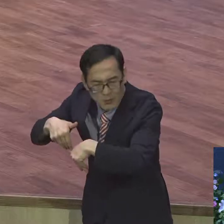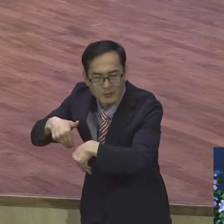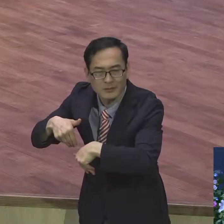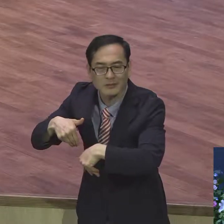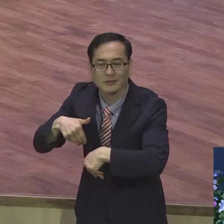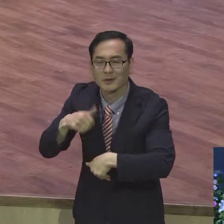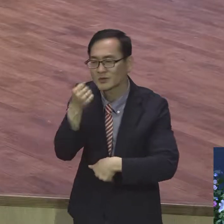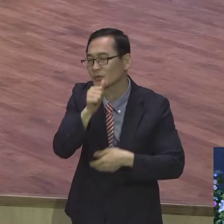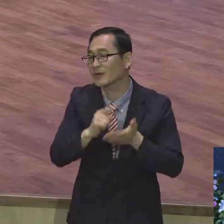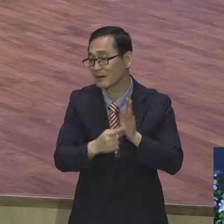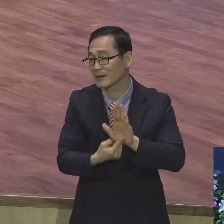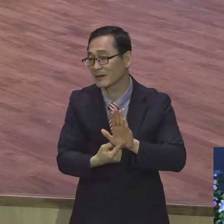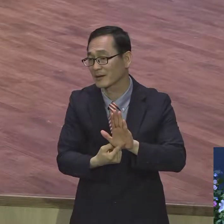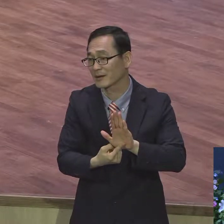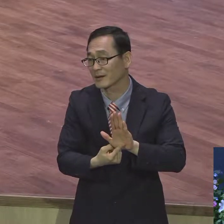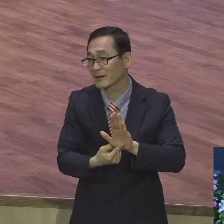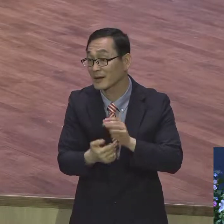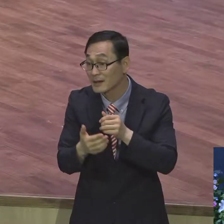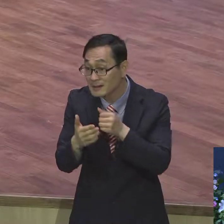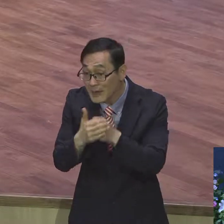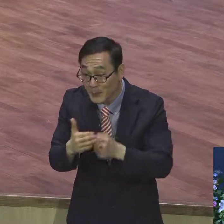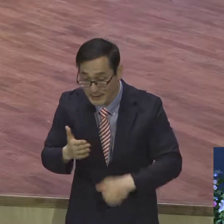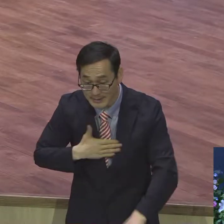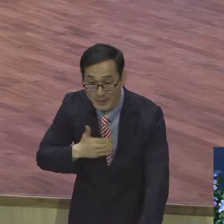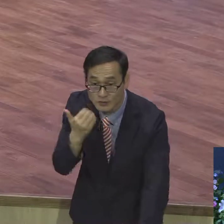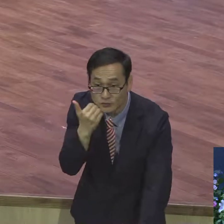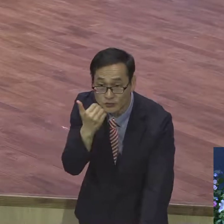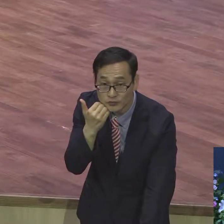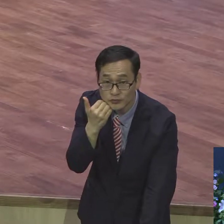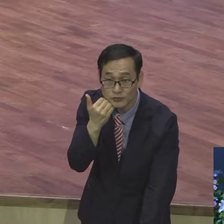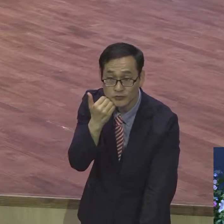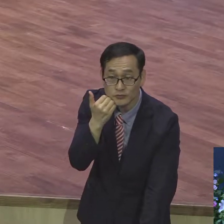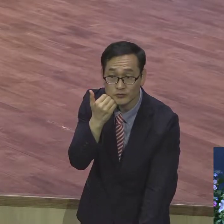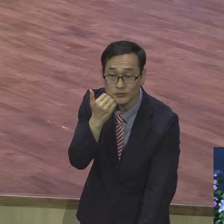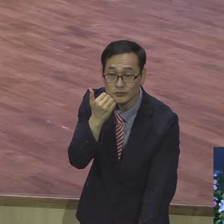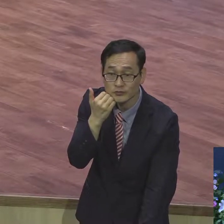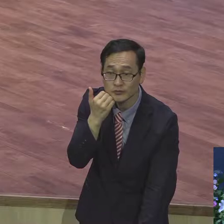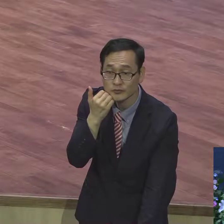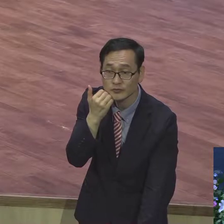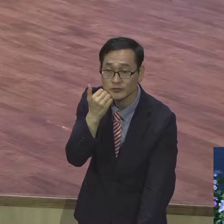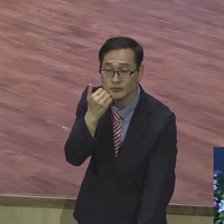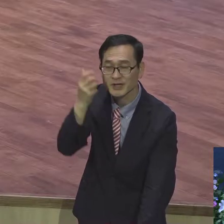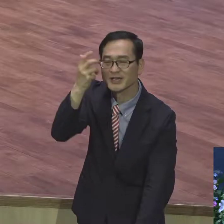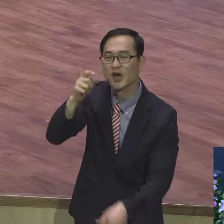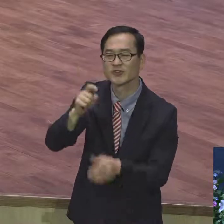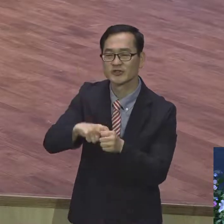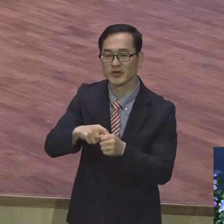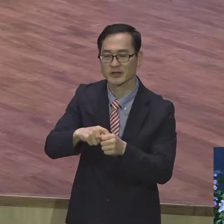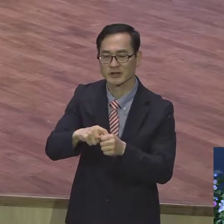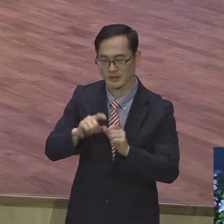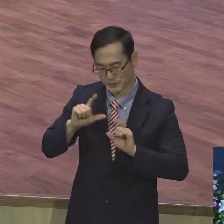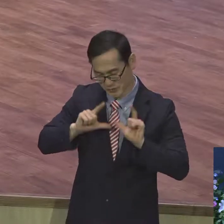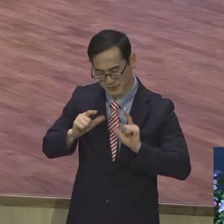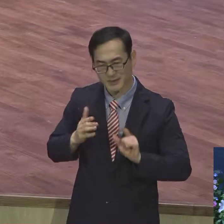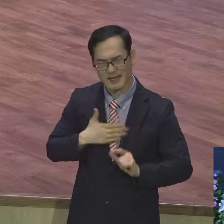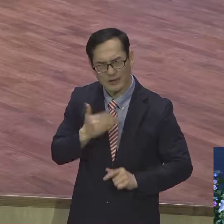내가 누구인지 내가 누군지든 영적 정체성 자기 정체성 내가 누구냐